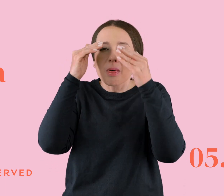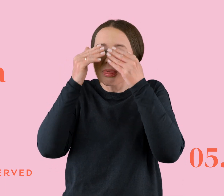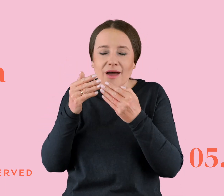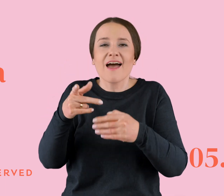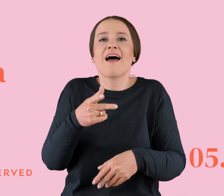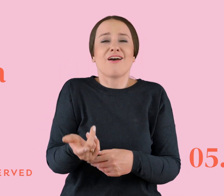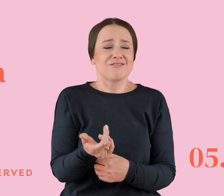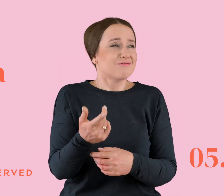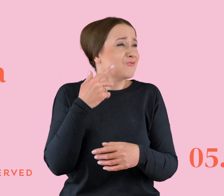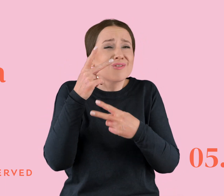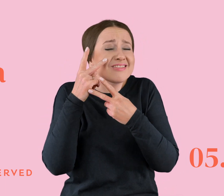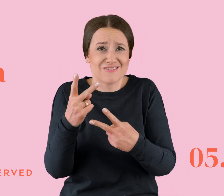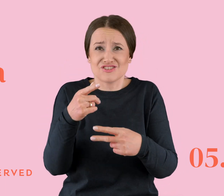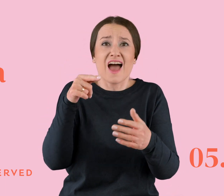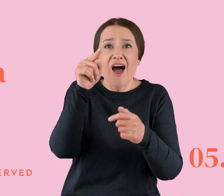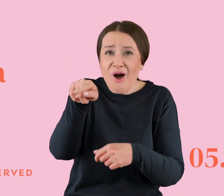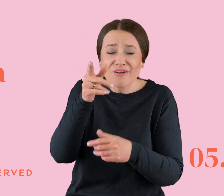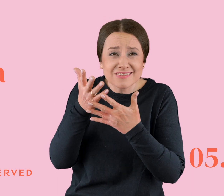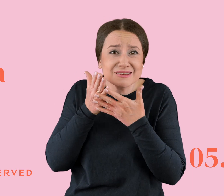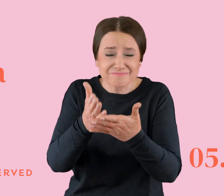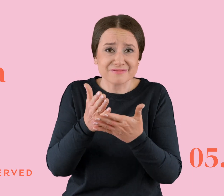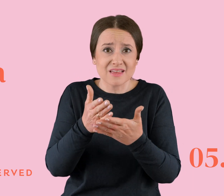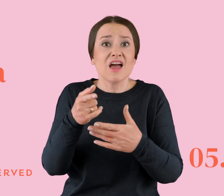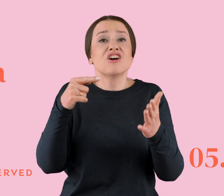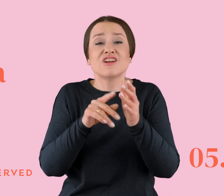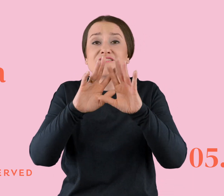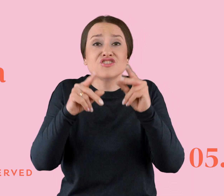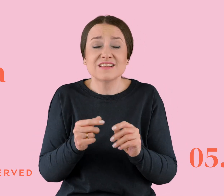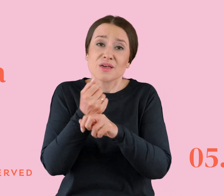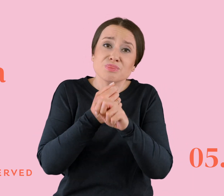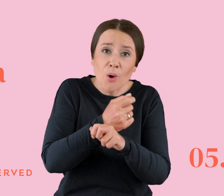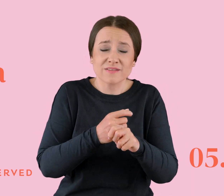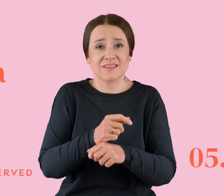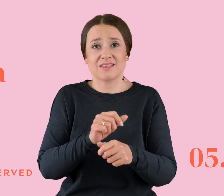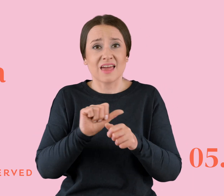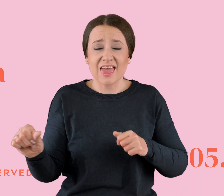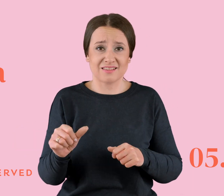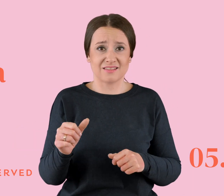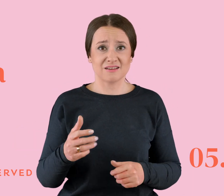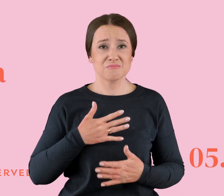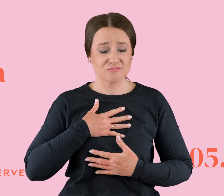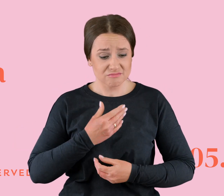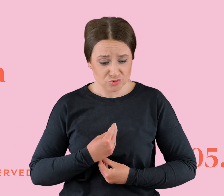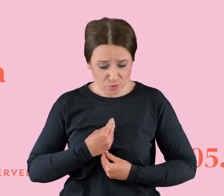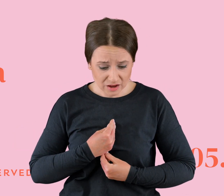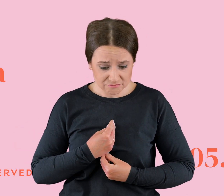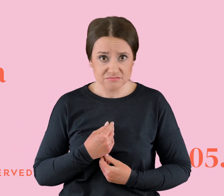te historie o toksynach mają w ogóle wspólny wydźwięk samotności. Bo wszystkie takie historie powodują